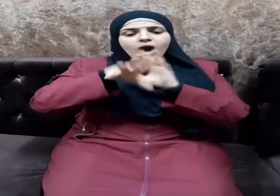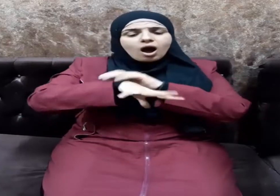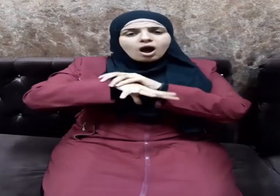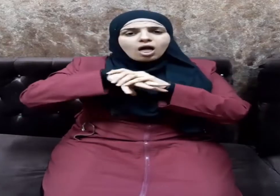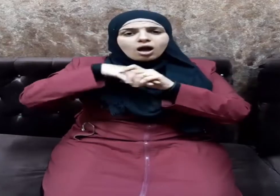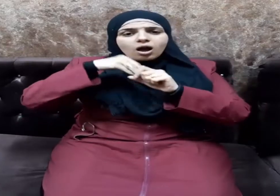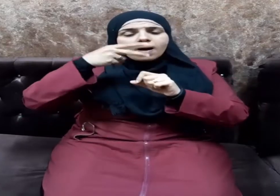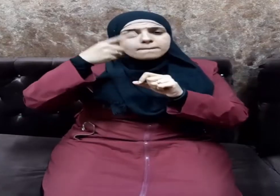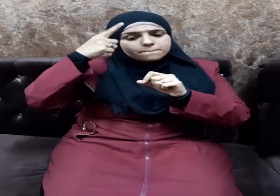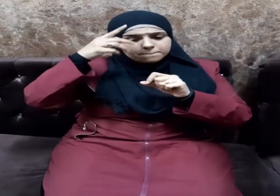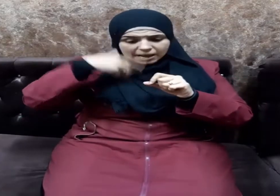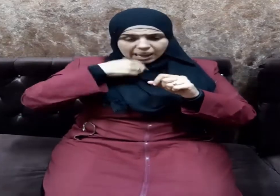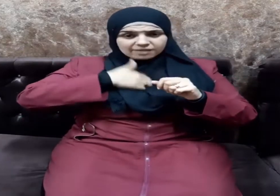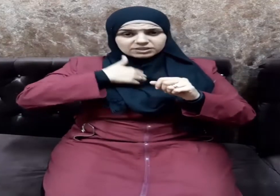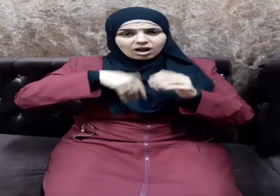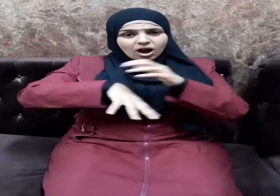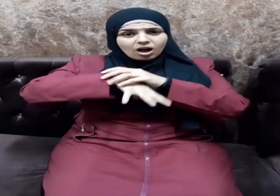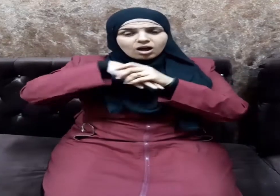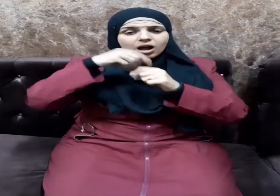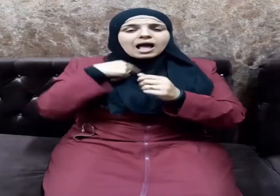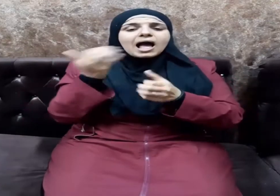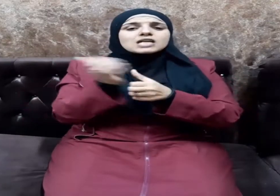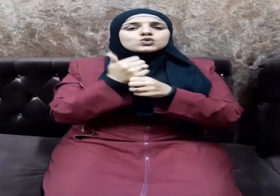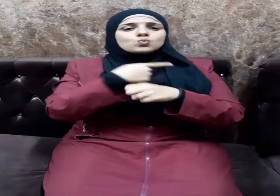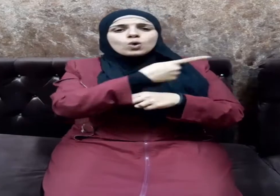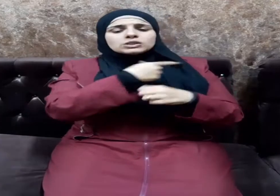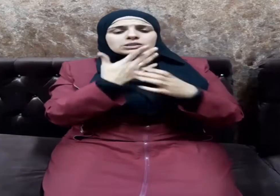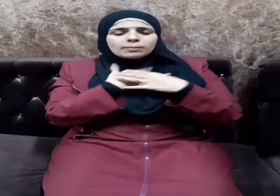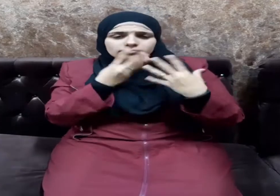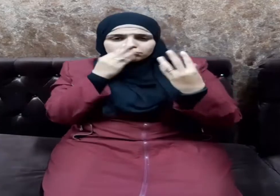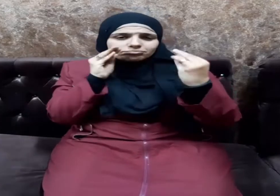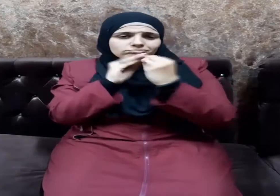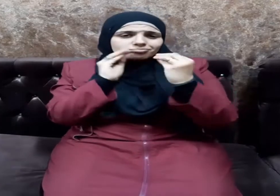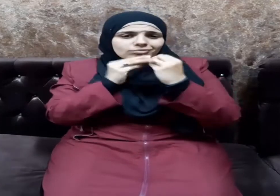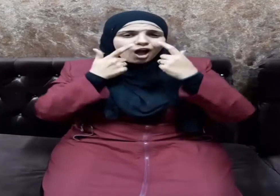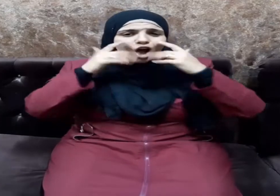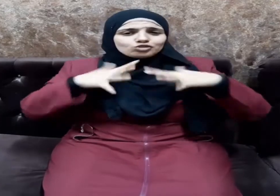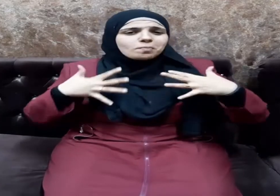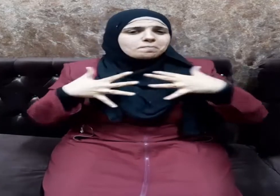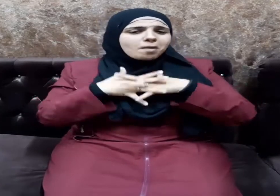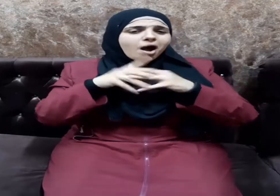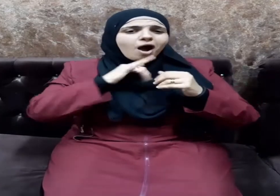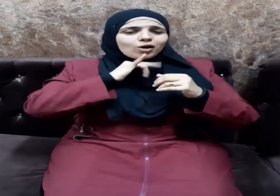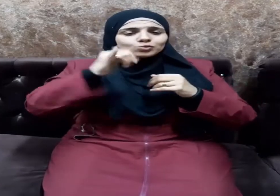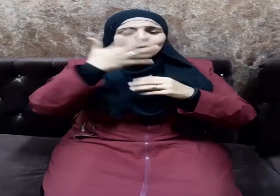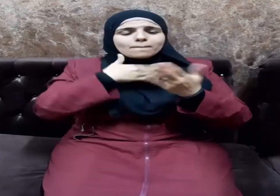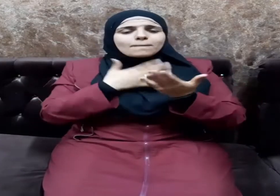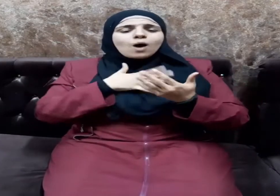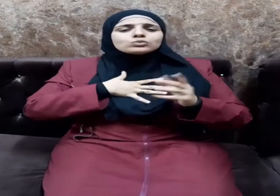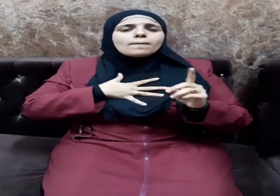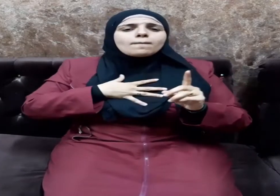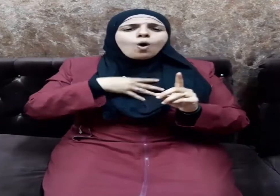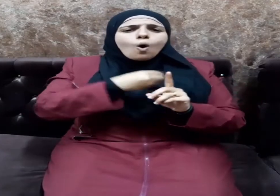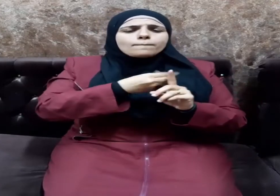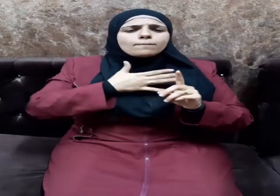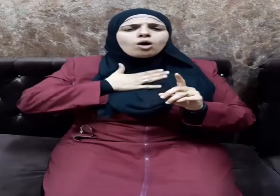لكم من أنفسكم أزواجا لتسكنوا إليها وجعل بينكم مودة